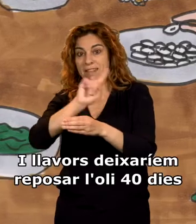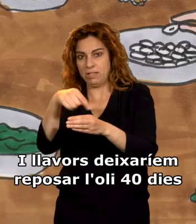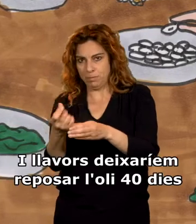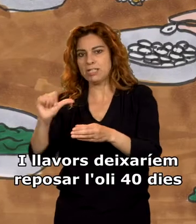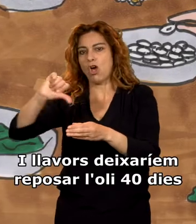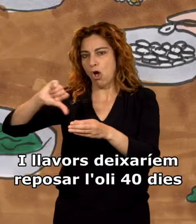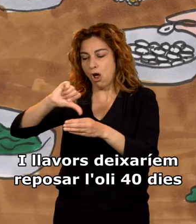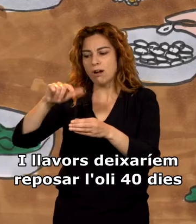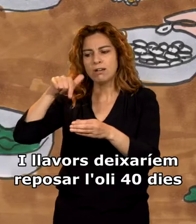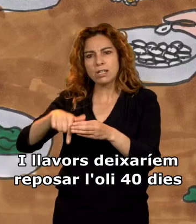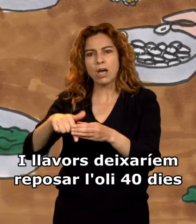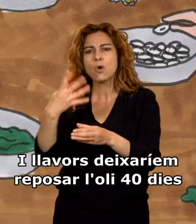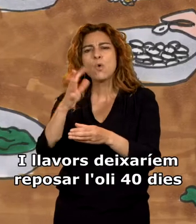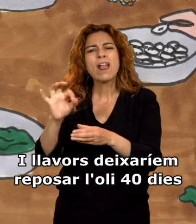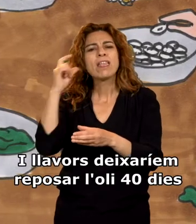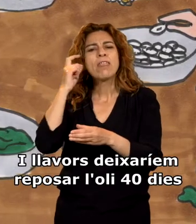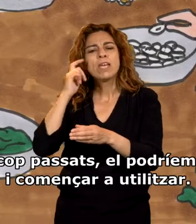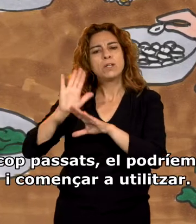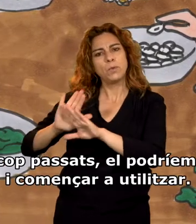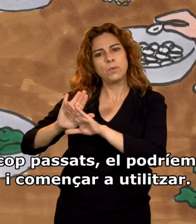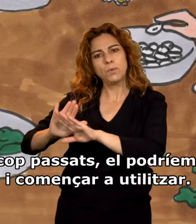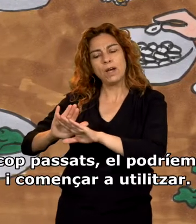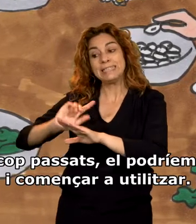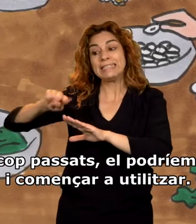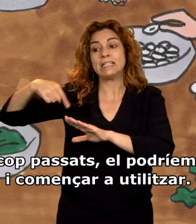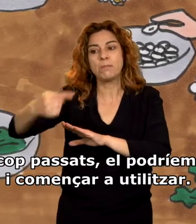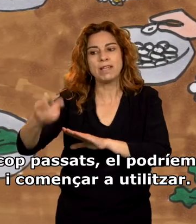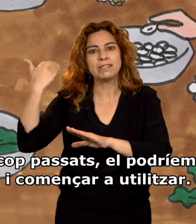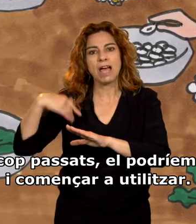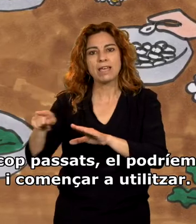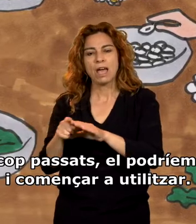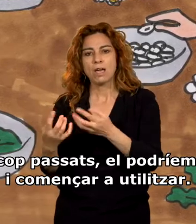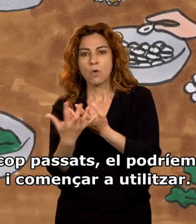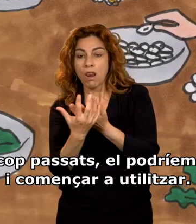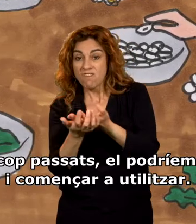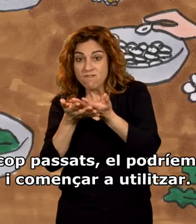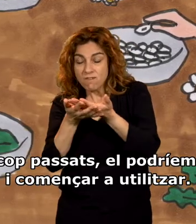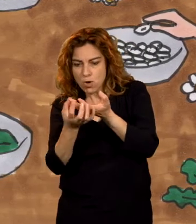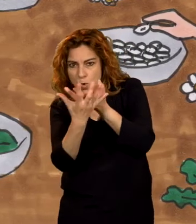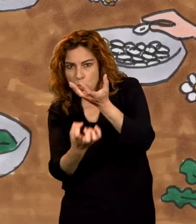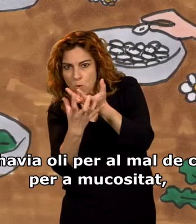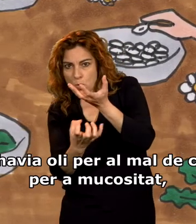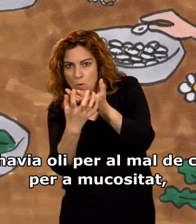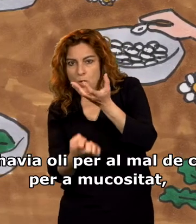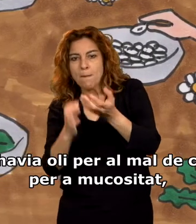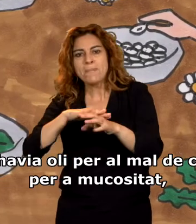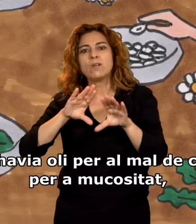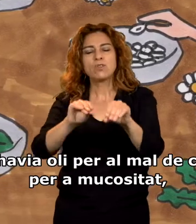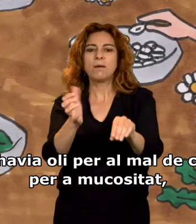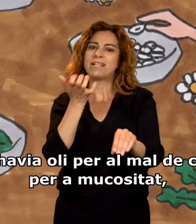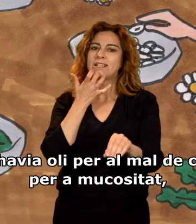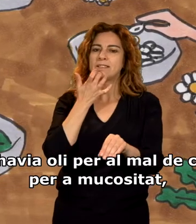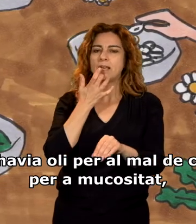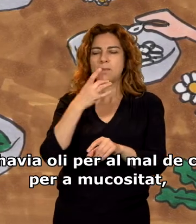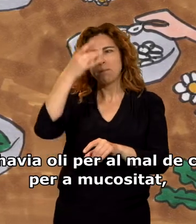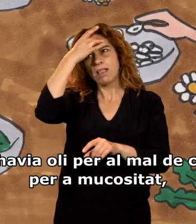I llavors deixaríem reposar l'oli 40 dies i un cop passats el podríem colar i començar a utilitzar. Hi havia oli per al